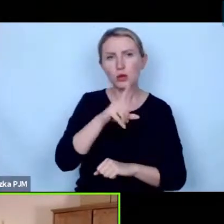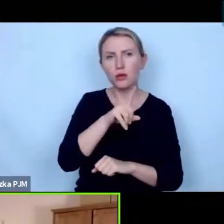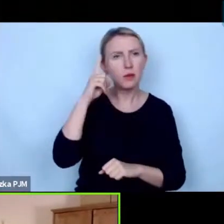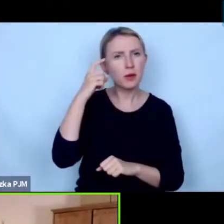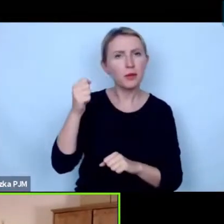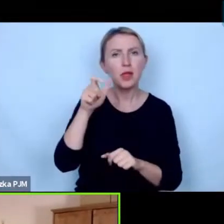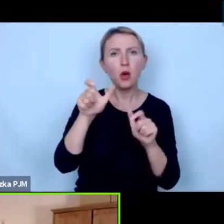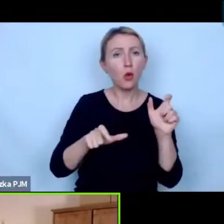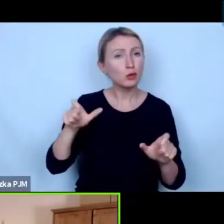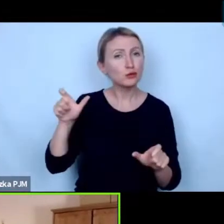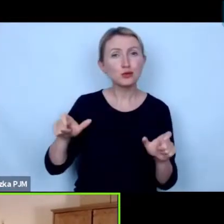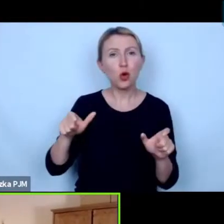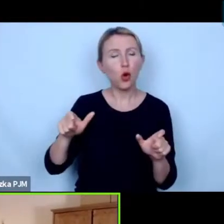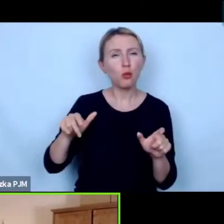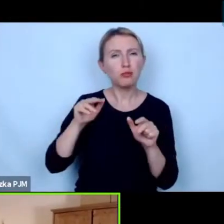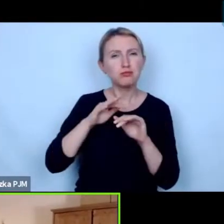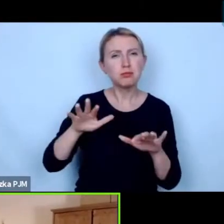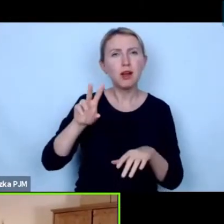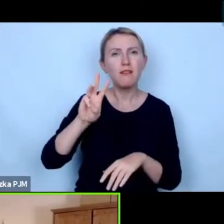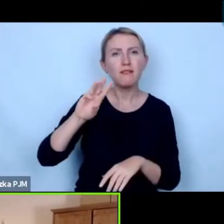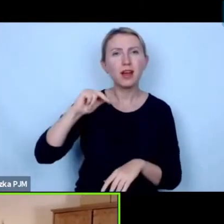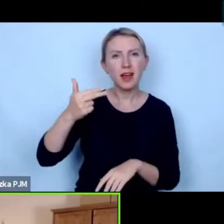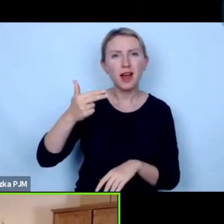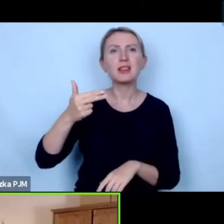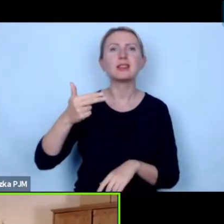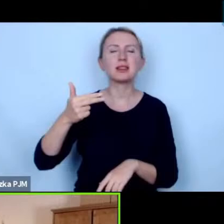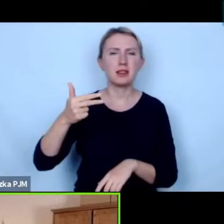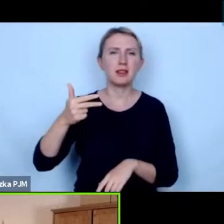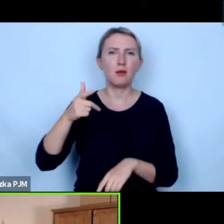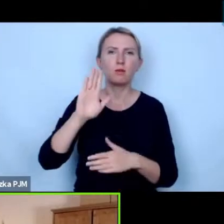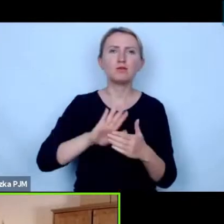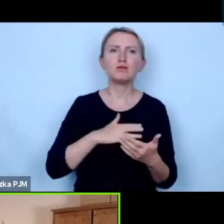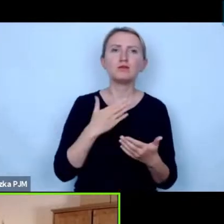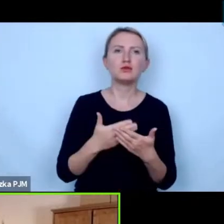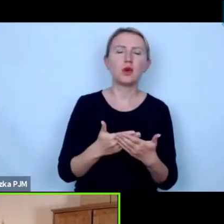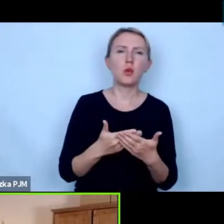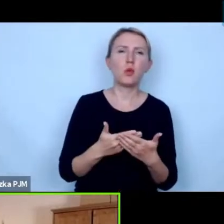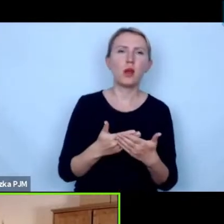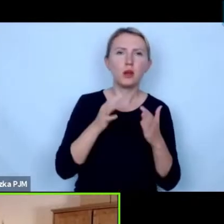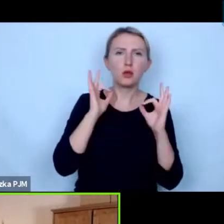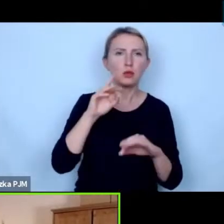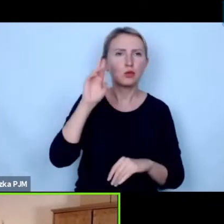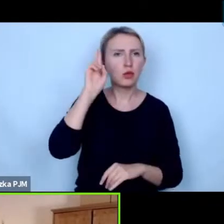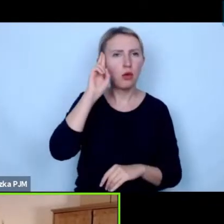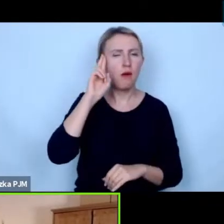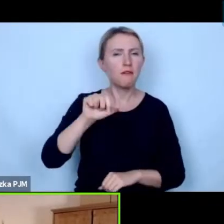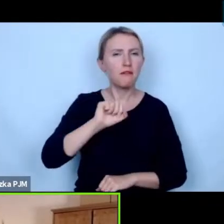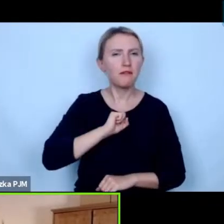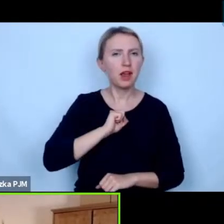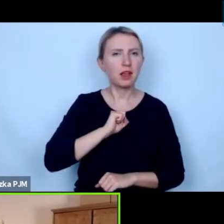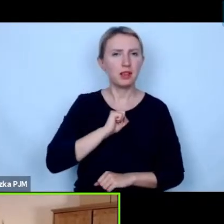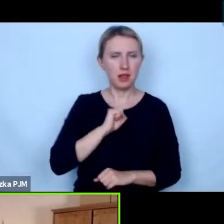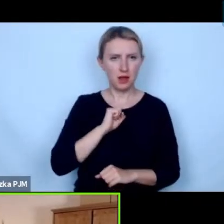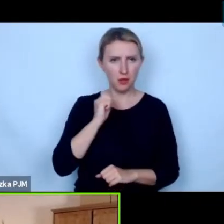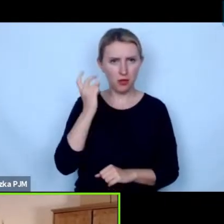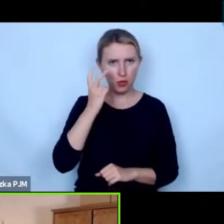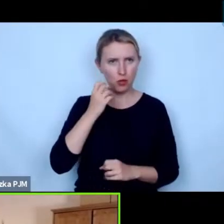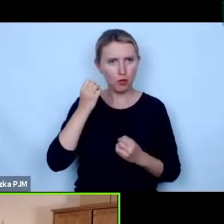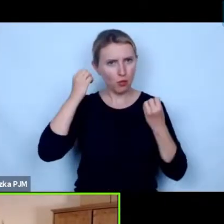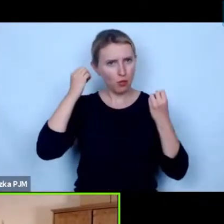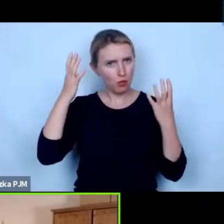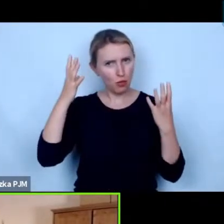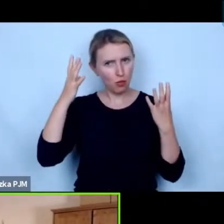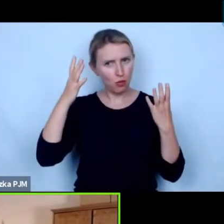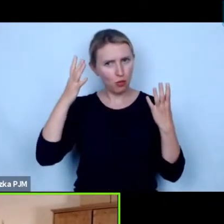same osoby wegan i weganek są takimi przykładami wcielonego dobrze rozumianego fajnego atrakcyjnego rozsądnego